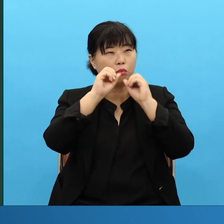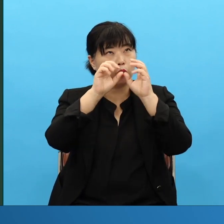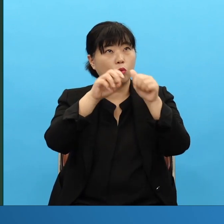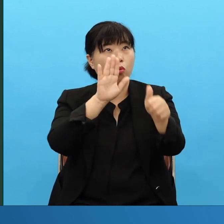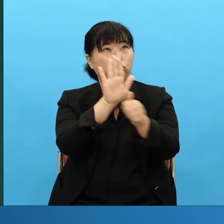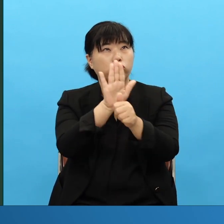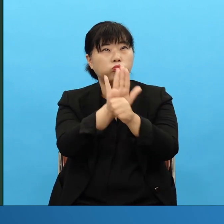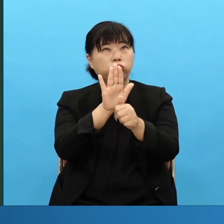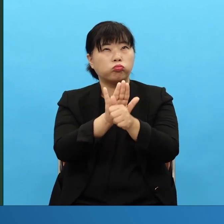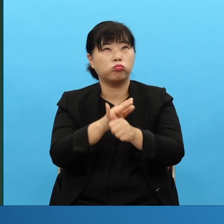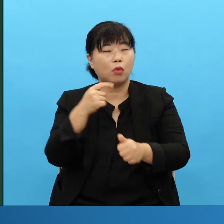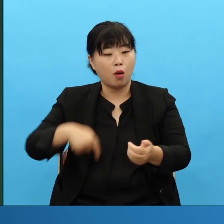축복을 받을 수 있겠습니까?